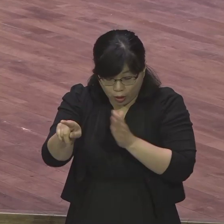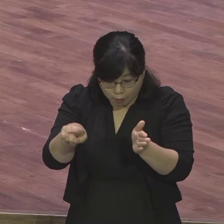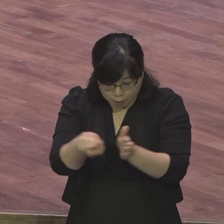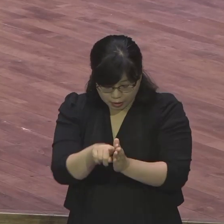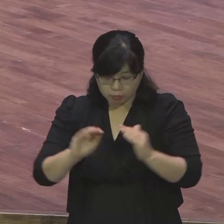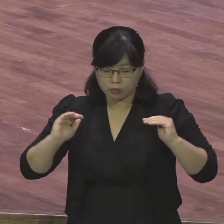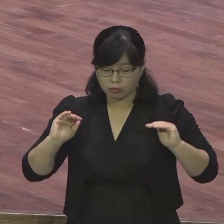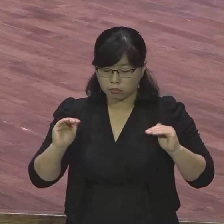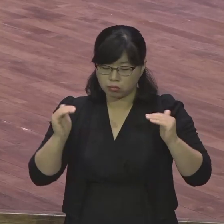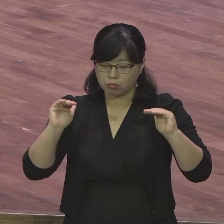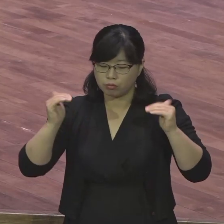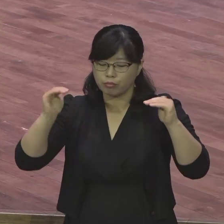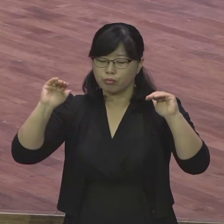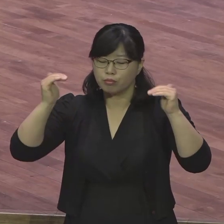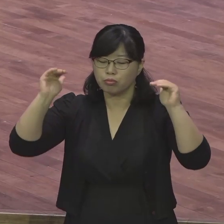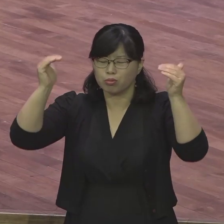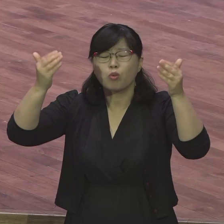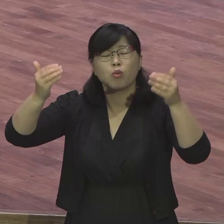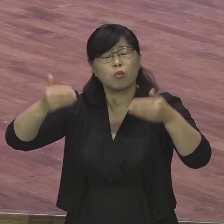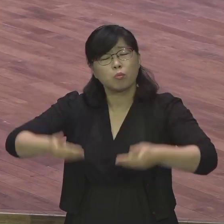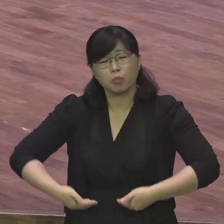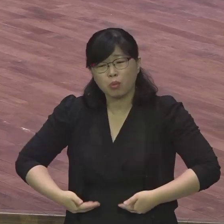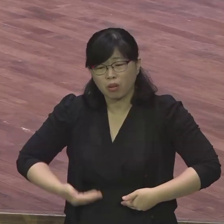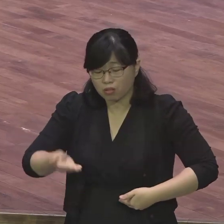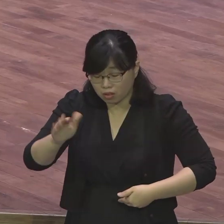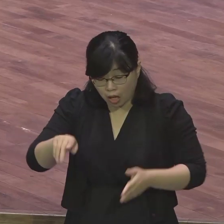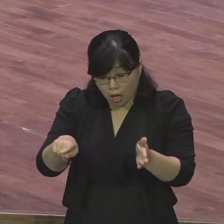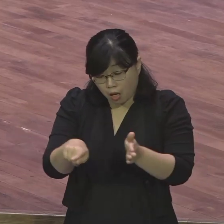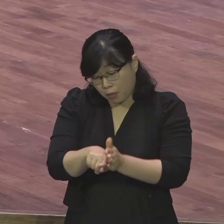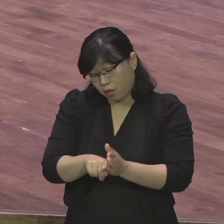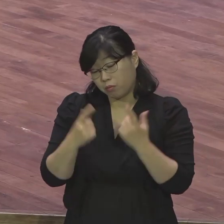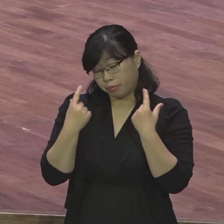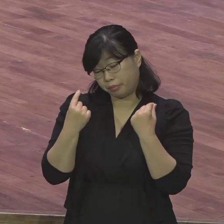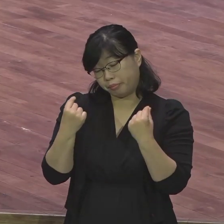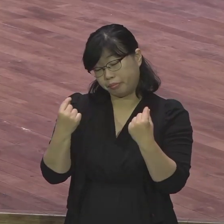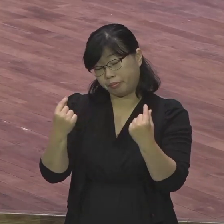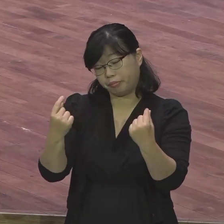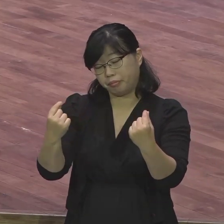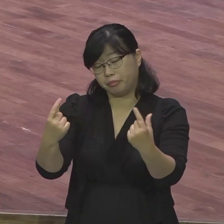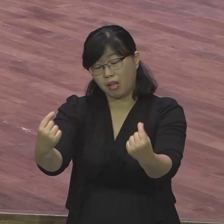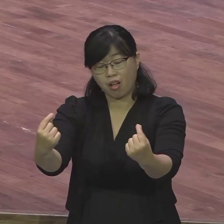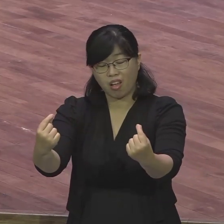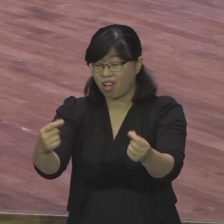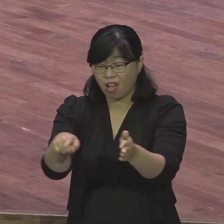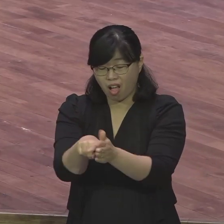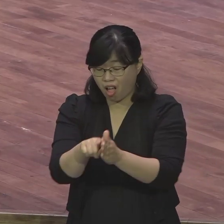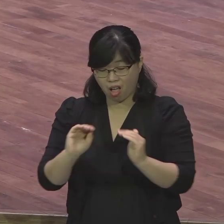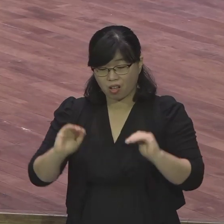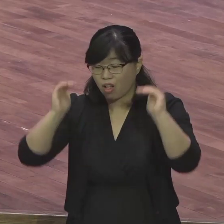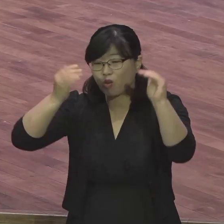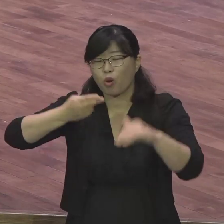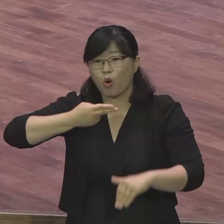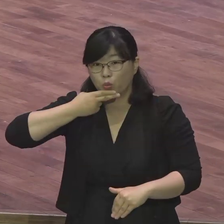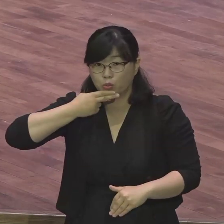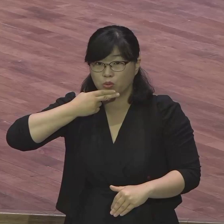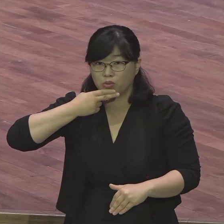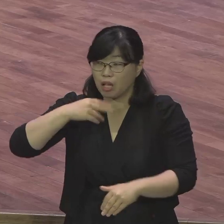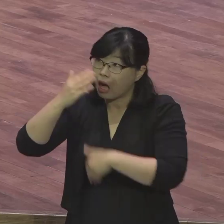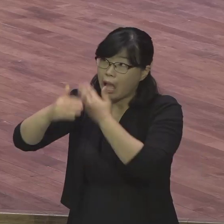그대로야 10년 전이나 20년 전이나 지금이나 신앙이 자라가지를 못해요. 하나님을 알아가야 되고 하나님과